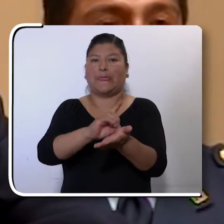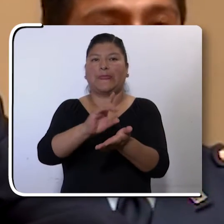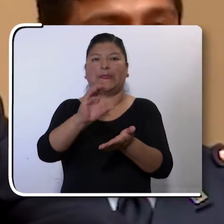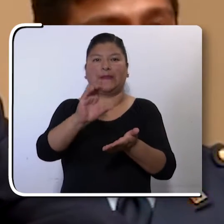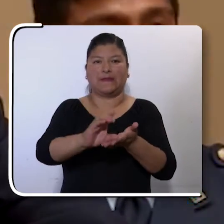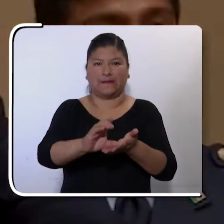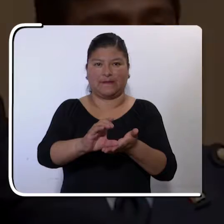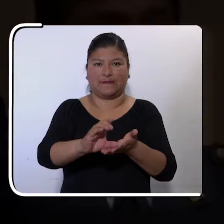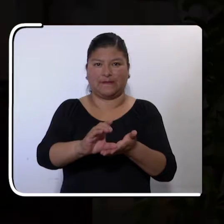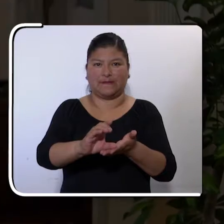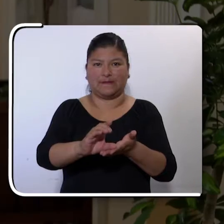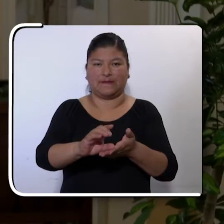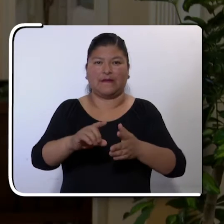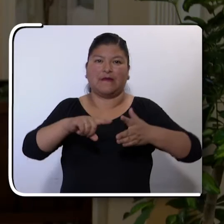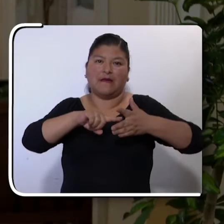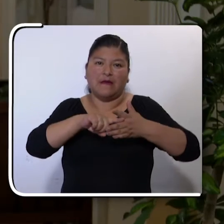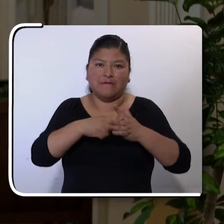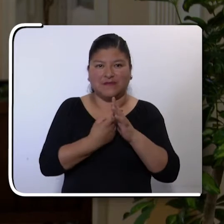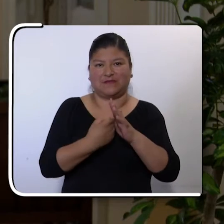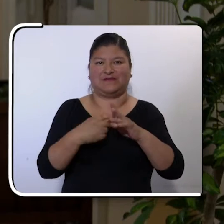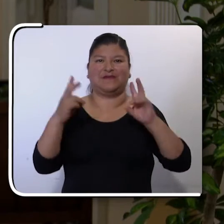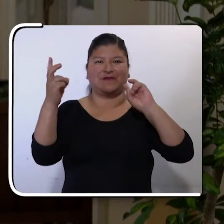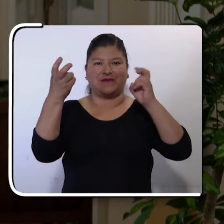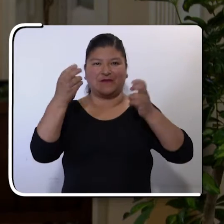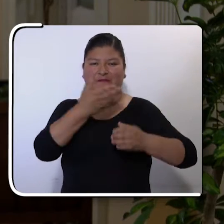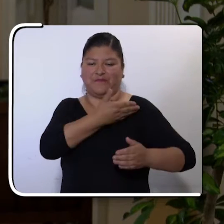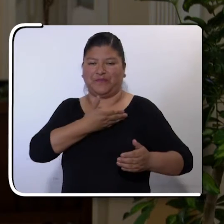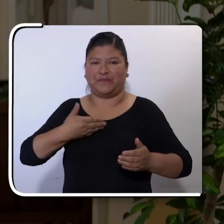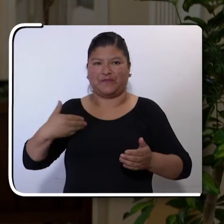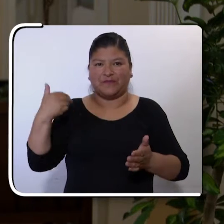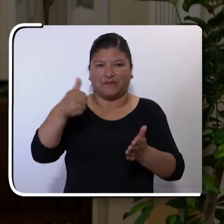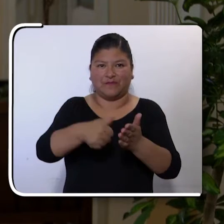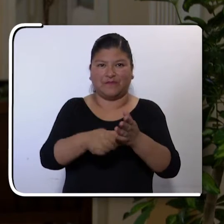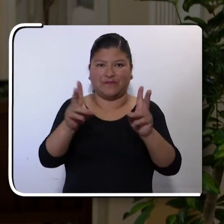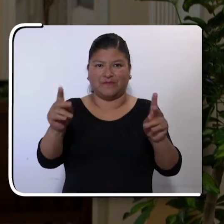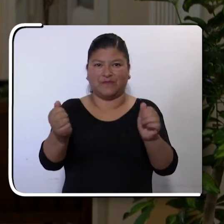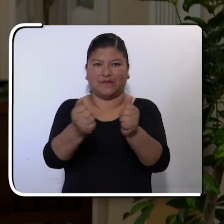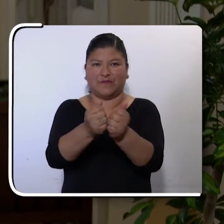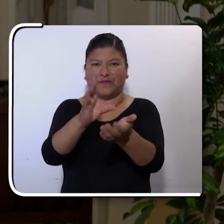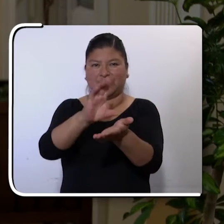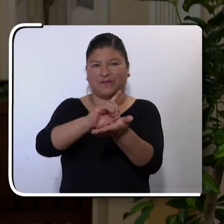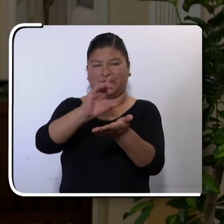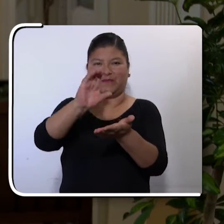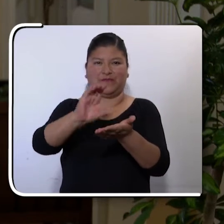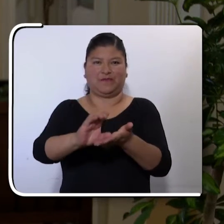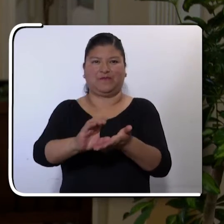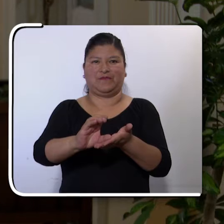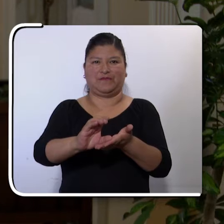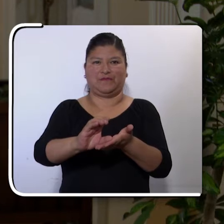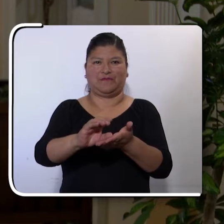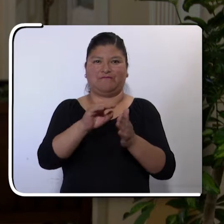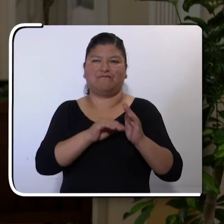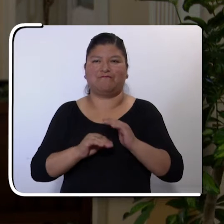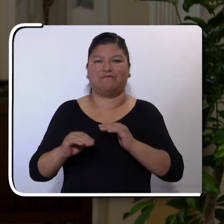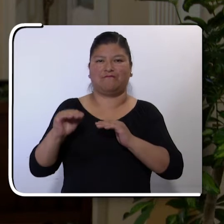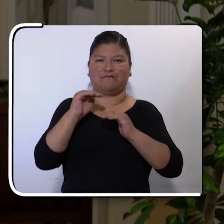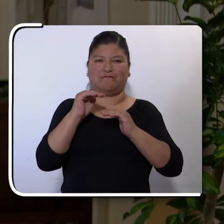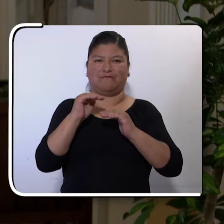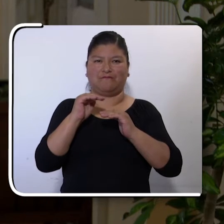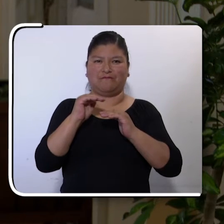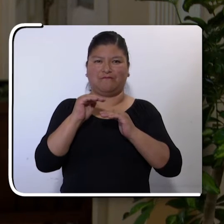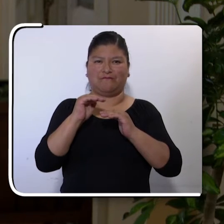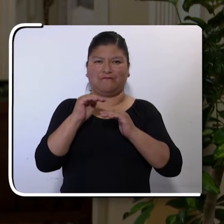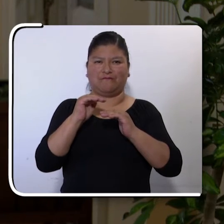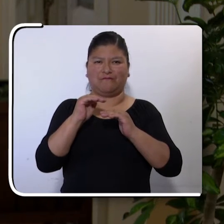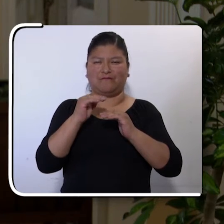discapacidad. Ha empezado con el tema de carnetizar a las personas con discapacidad, elevando en temas